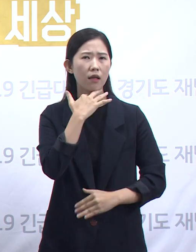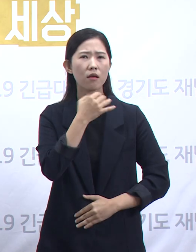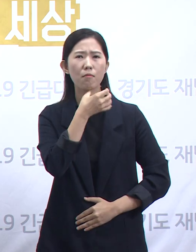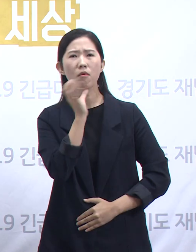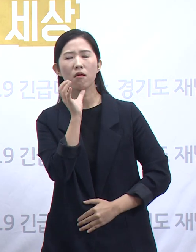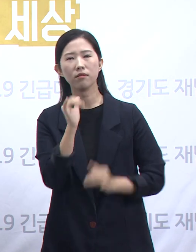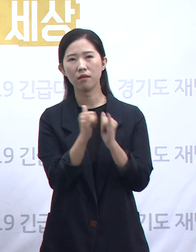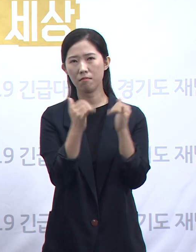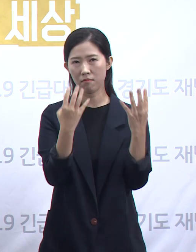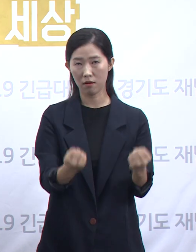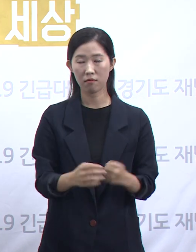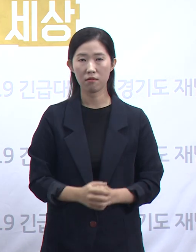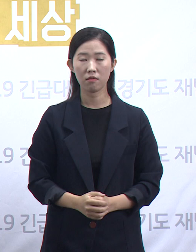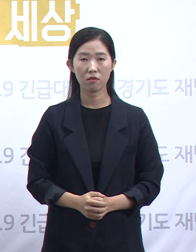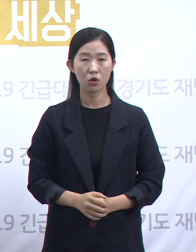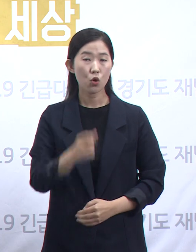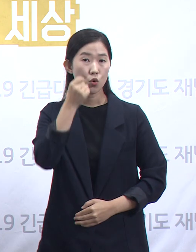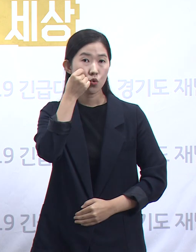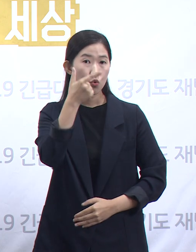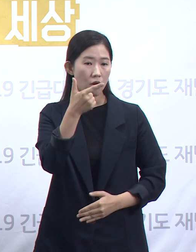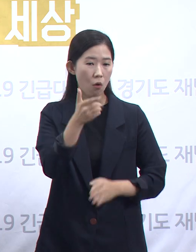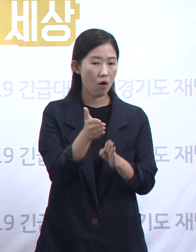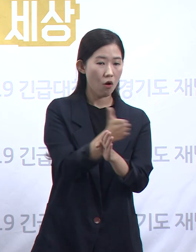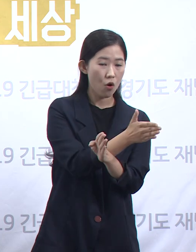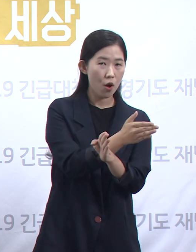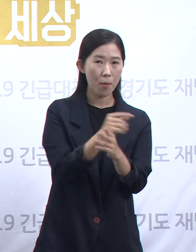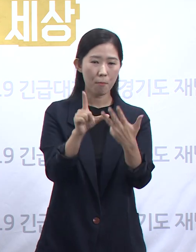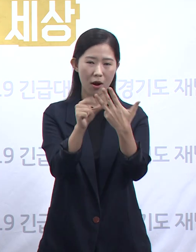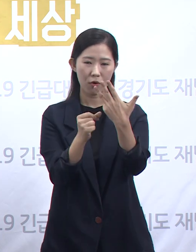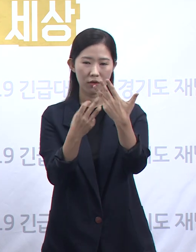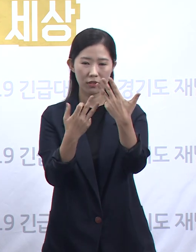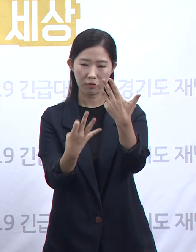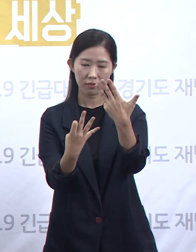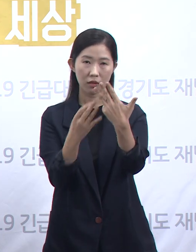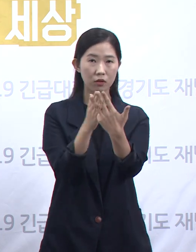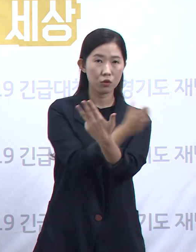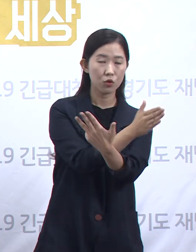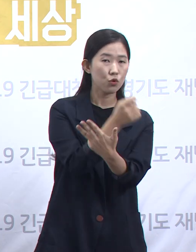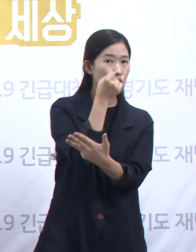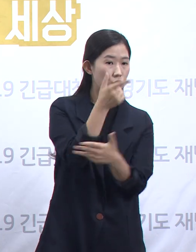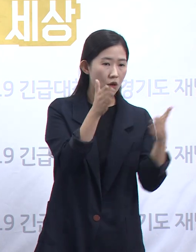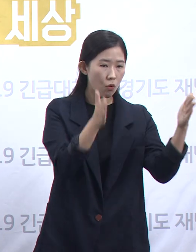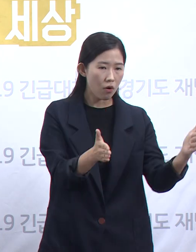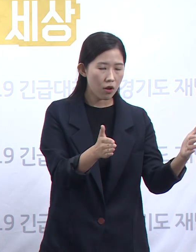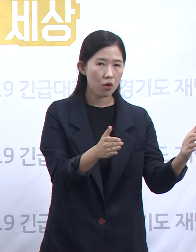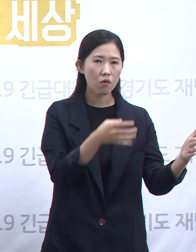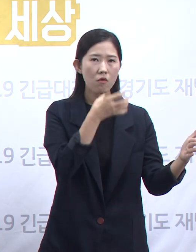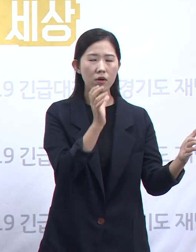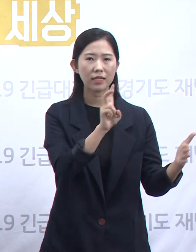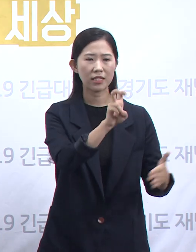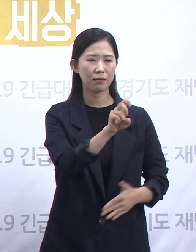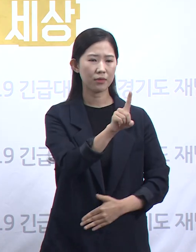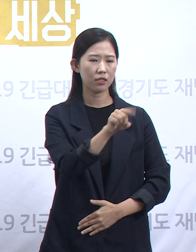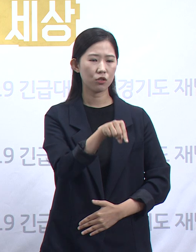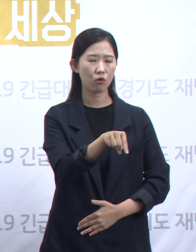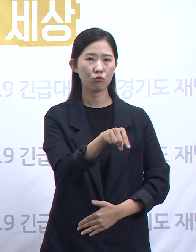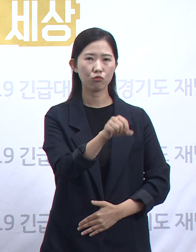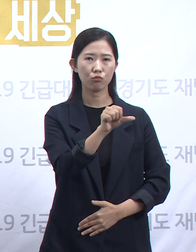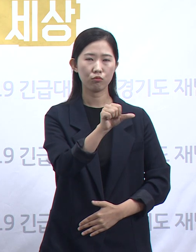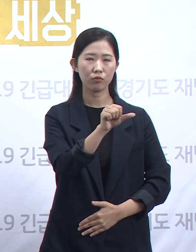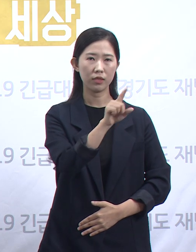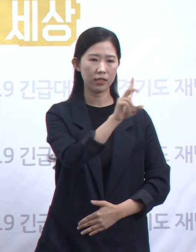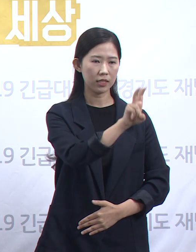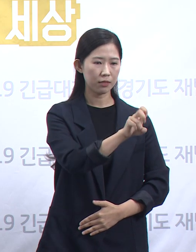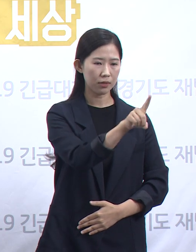첫 6개월 동안 경기도의 60세 이상 환자 비율은 약 21.9% 정도였습니다. 하지만 8월